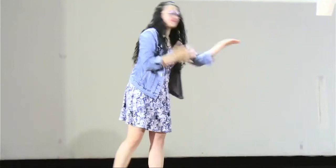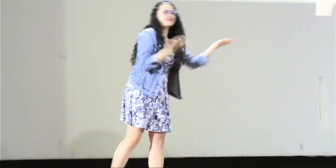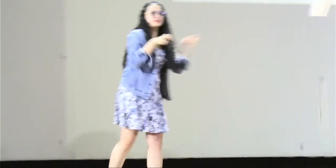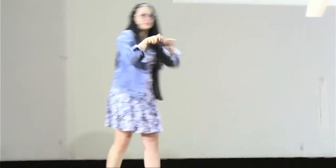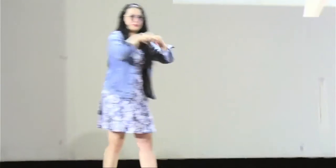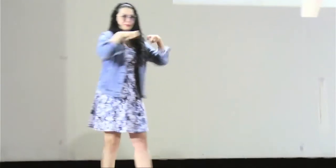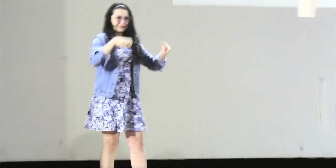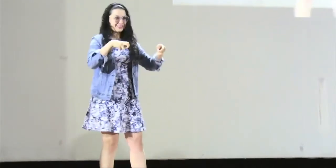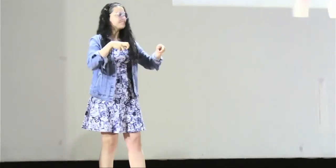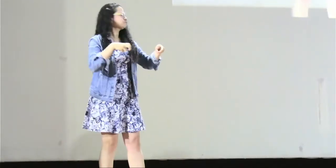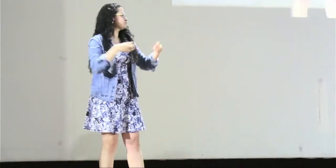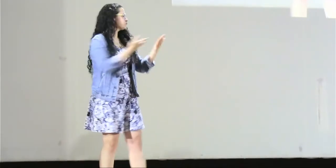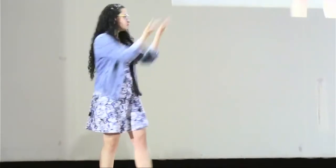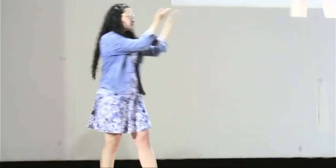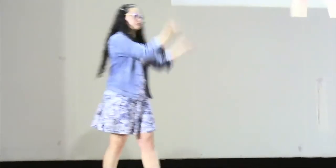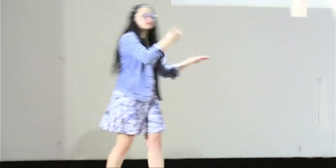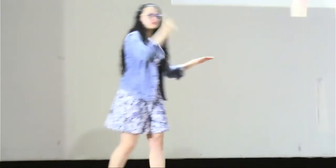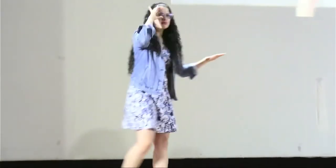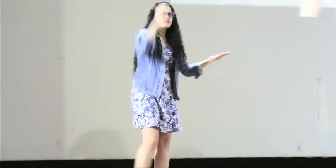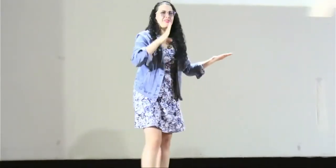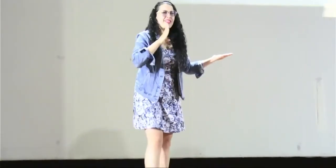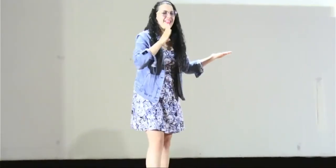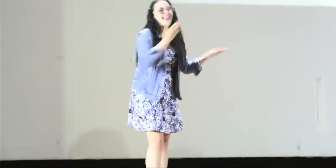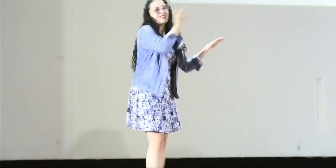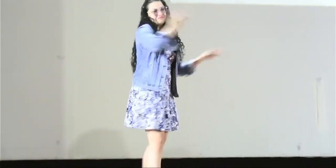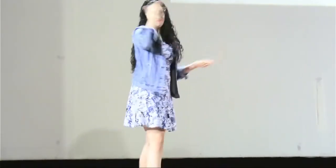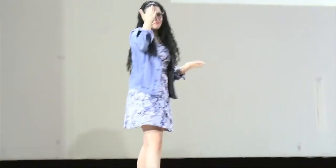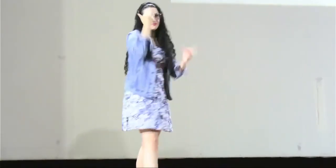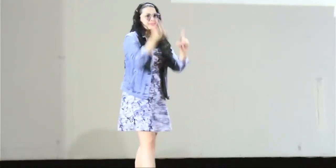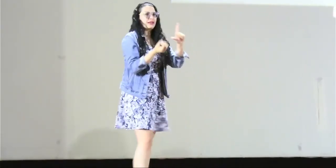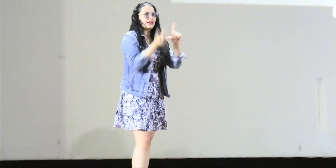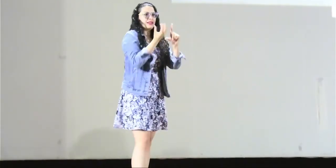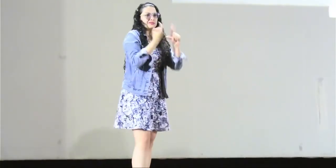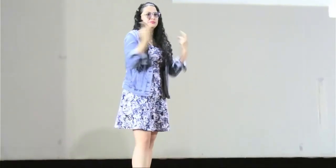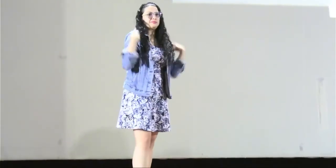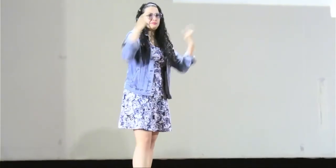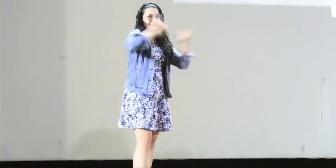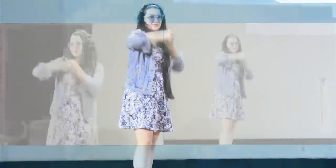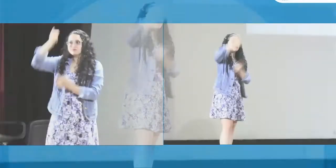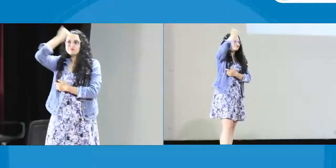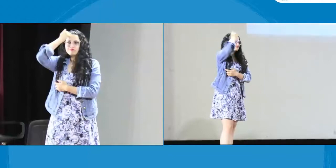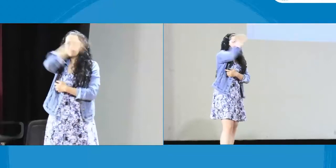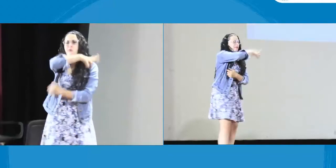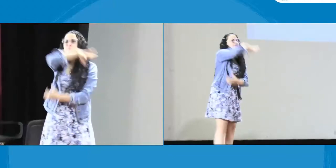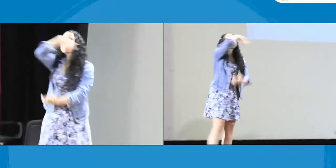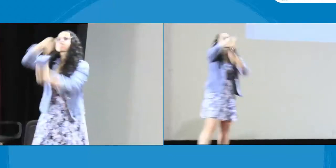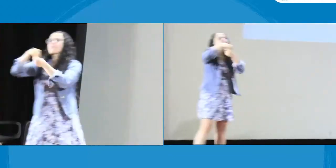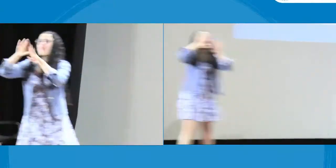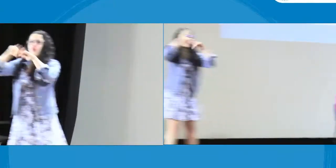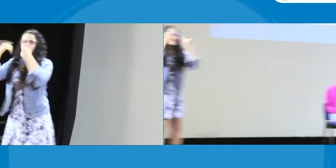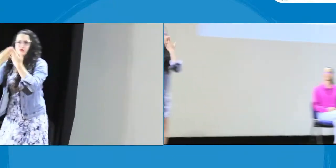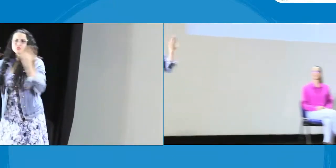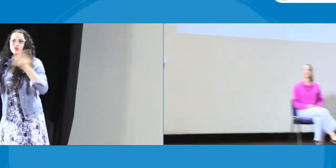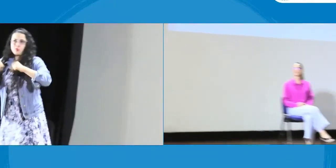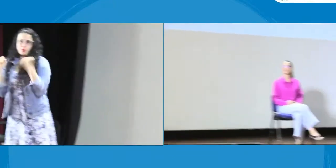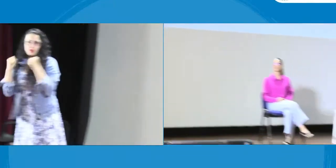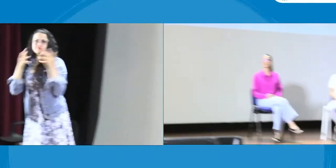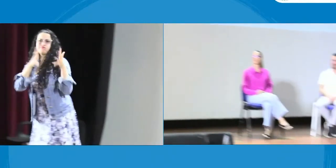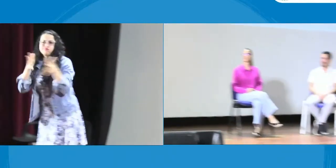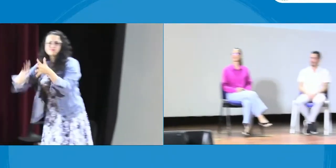tenemos estos dos invitados especiales. Hoy me acompaña Daniel Diego López.